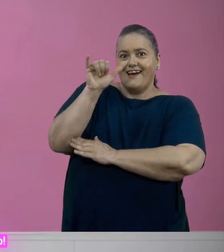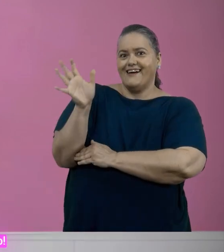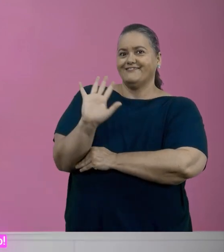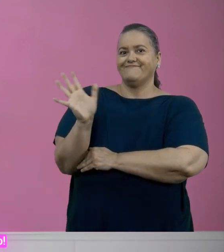próximo vídeo.